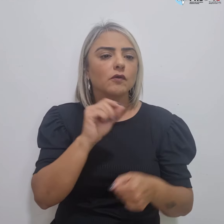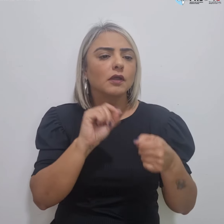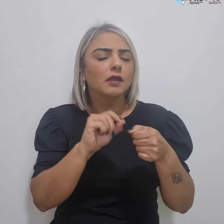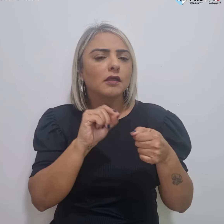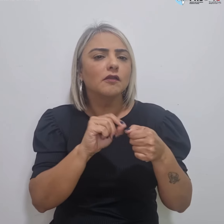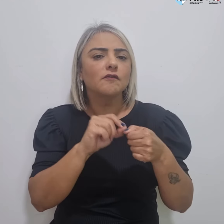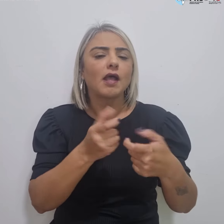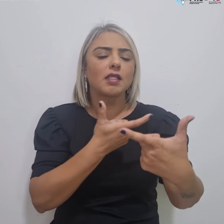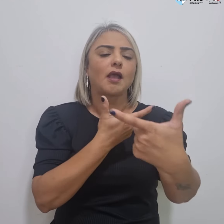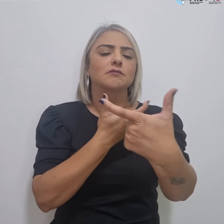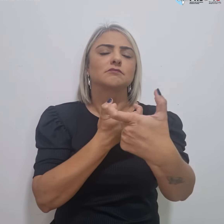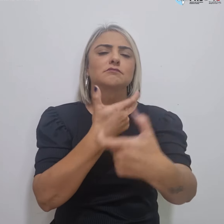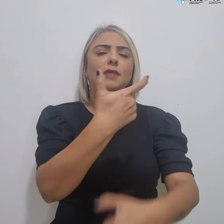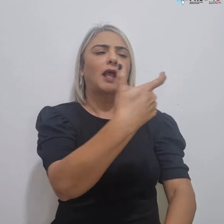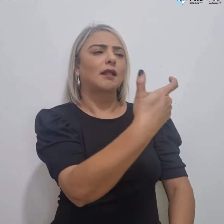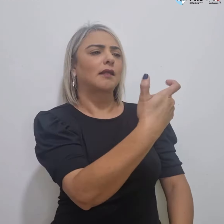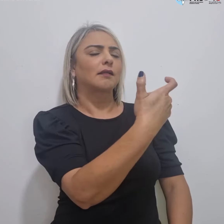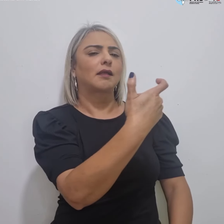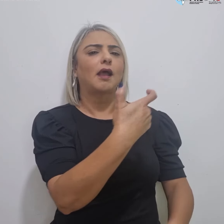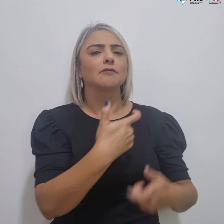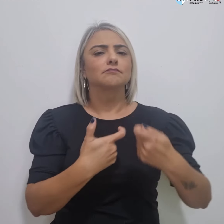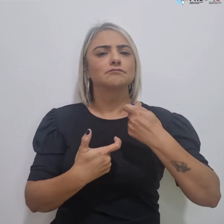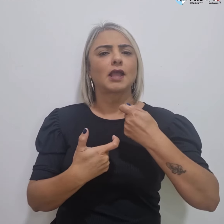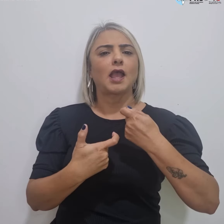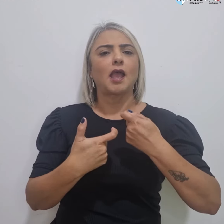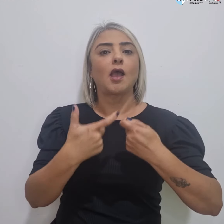selfie segurando o documento próximo do rosto.